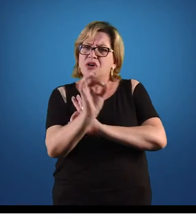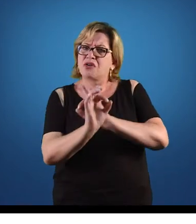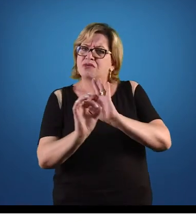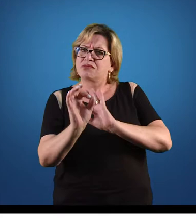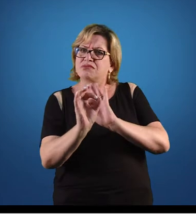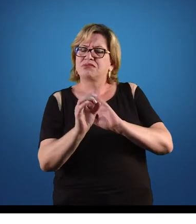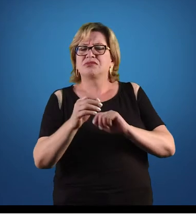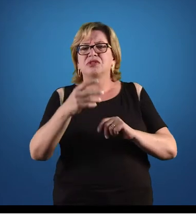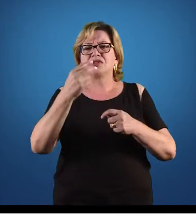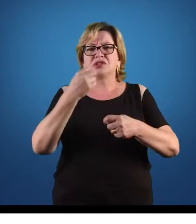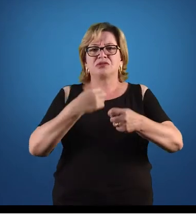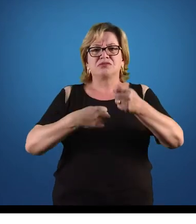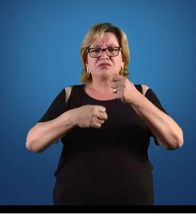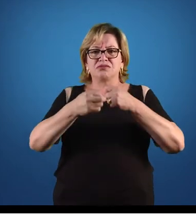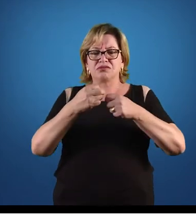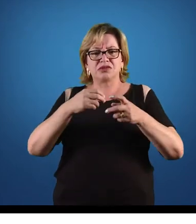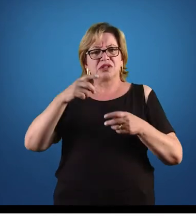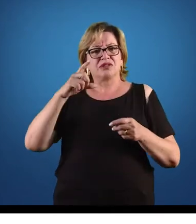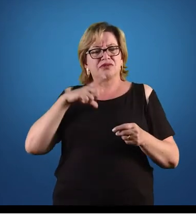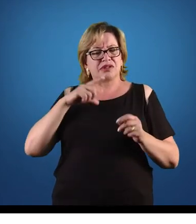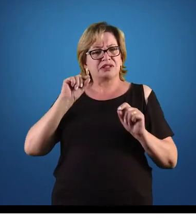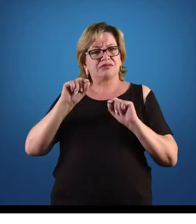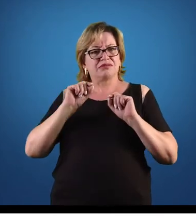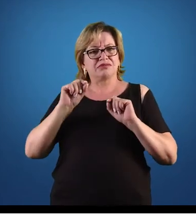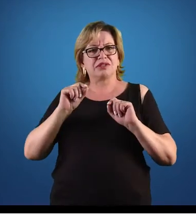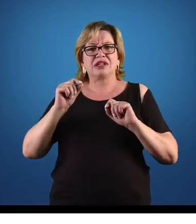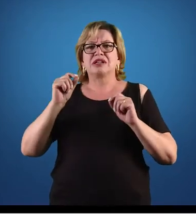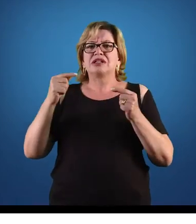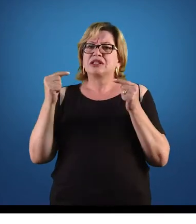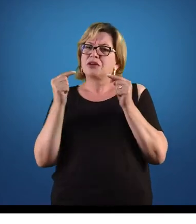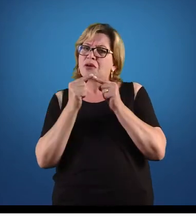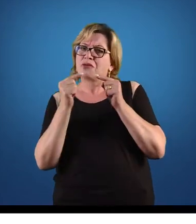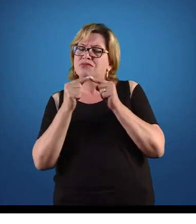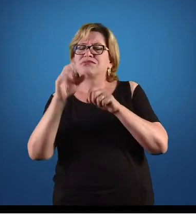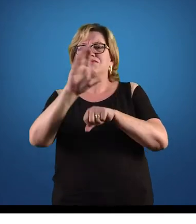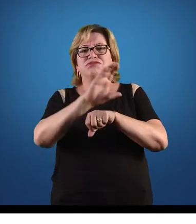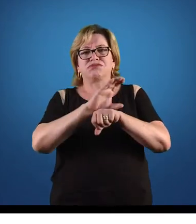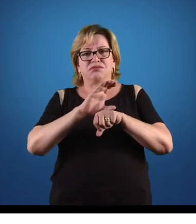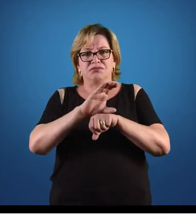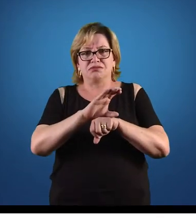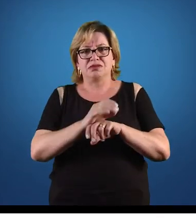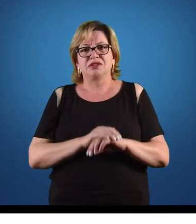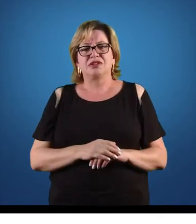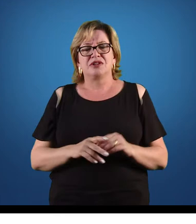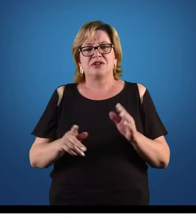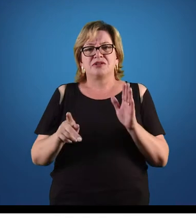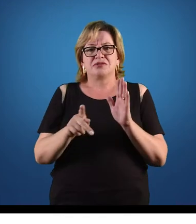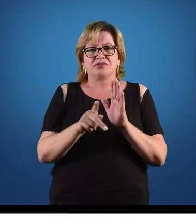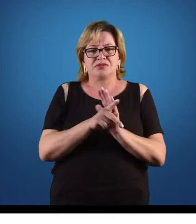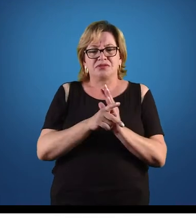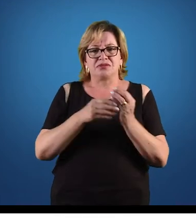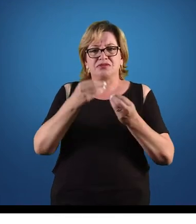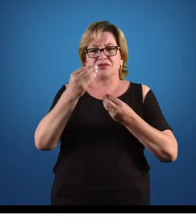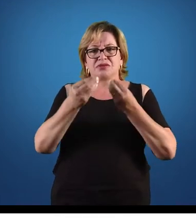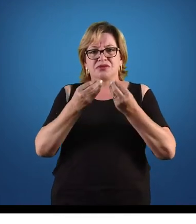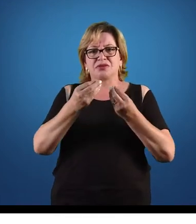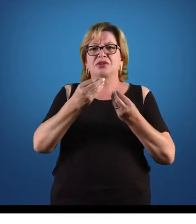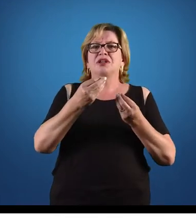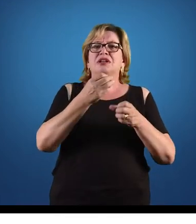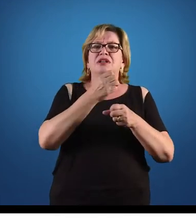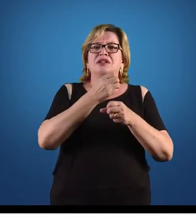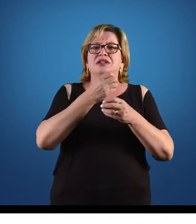econômica vai estar determinada dentro da nossa Constituição, no caso, a Constituição